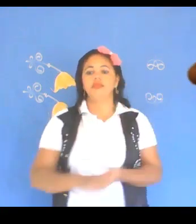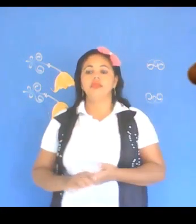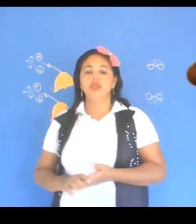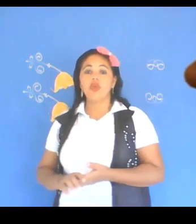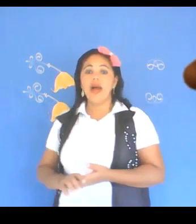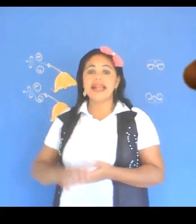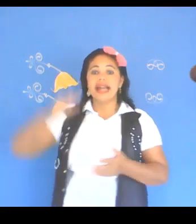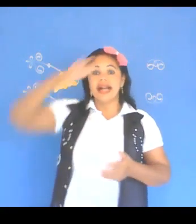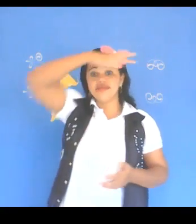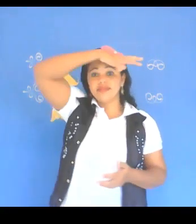Guaraná.